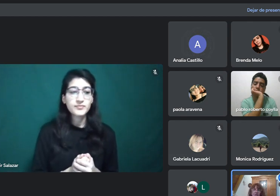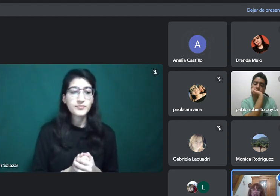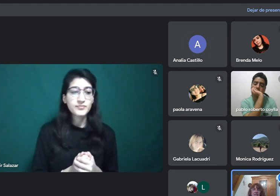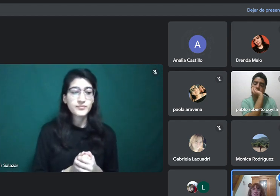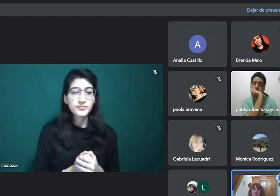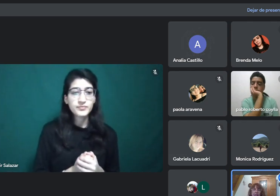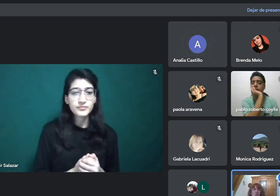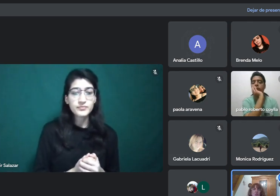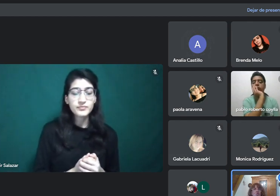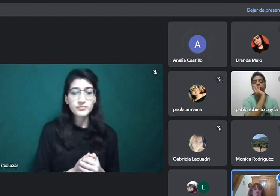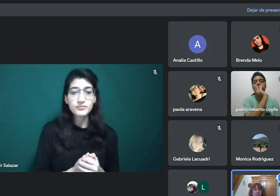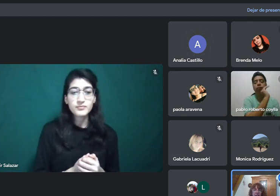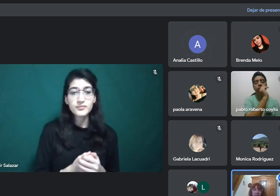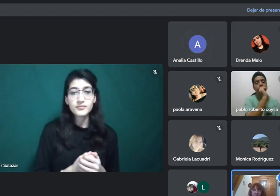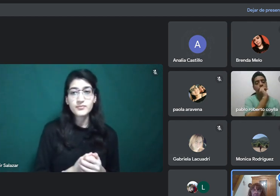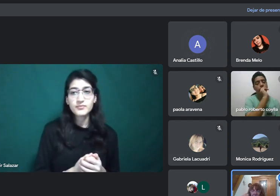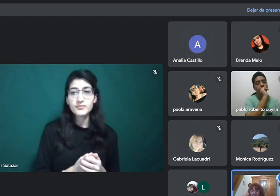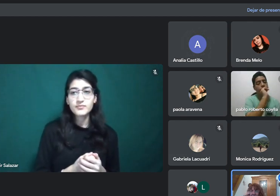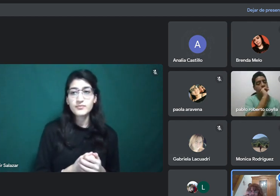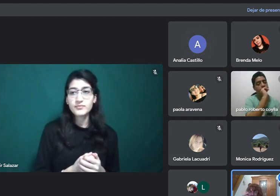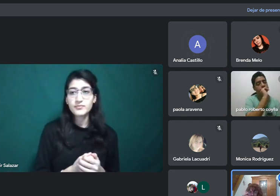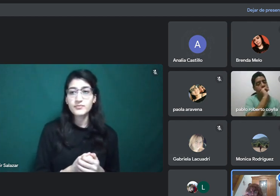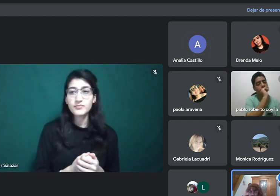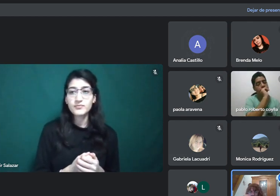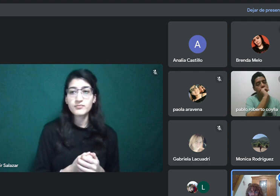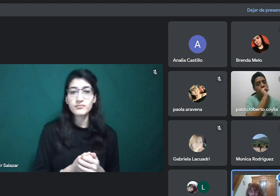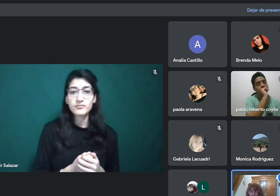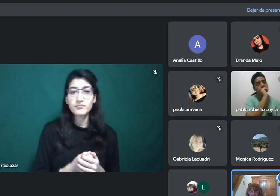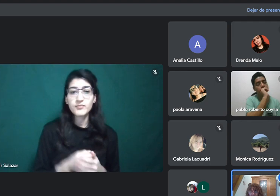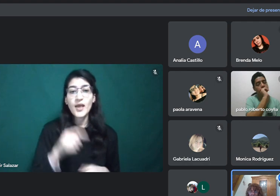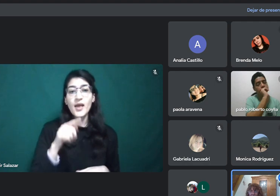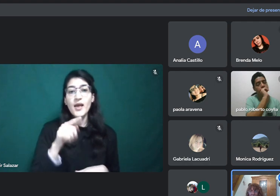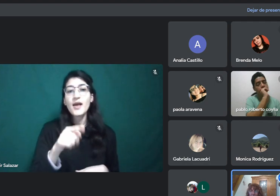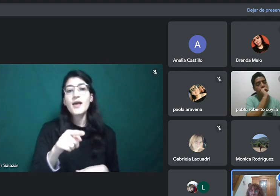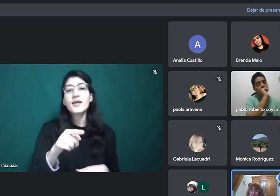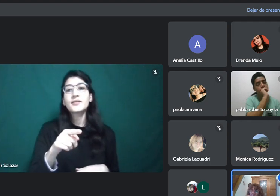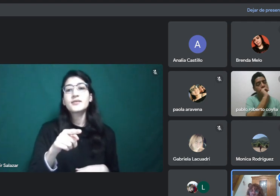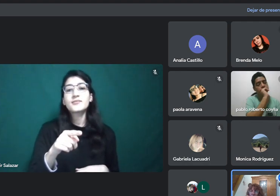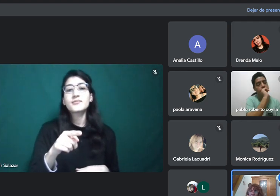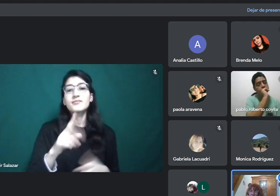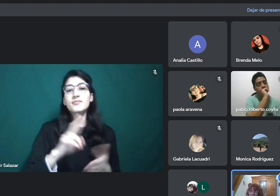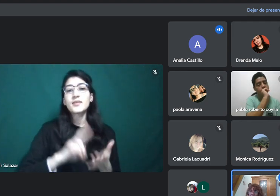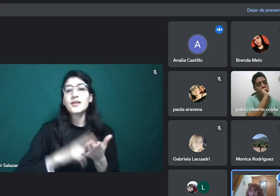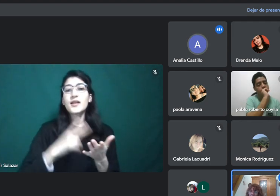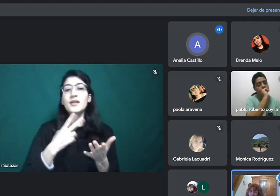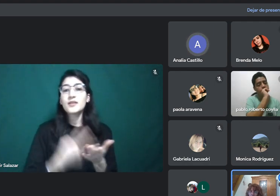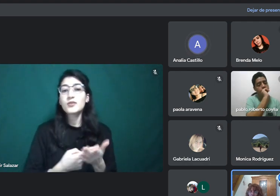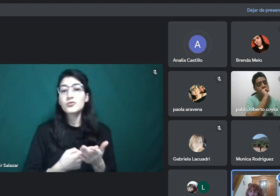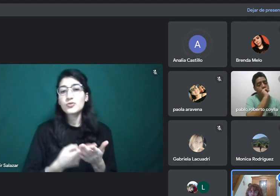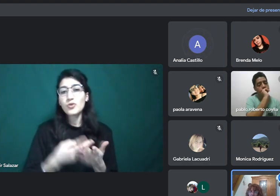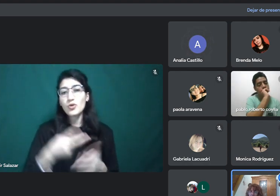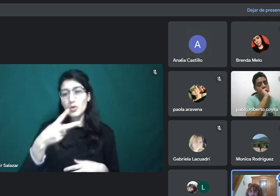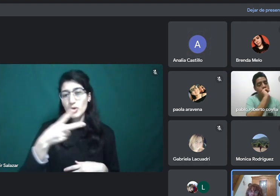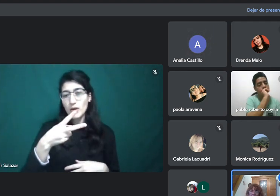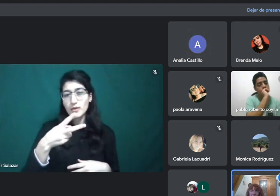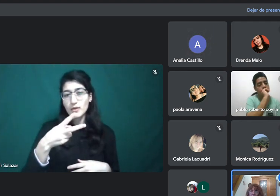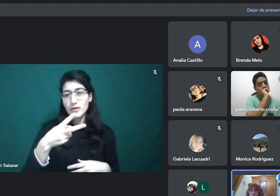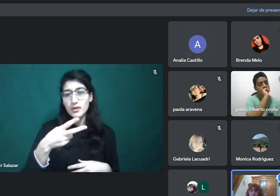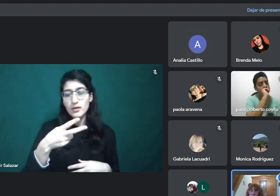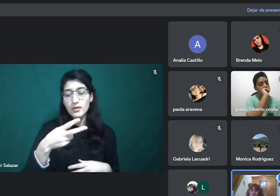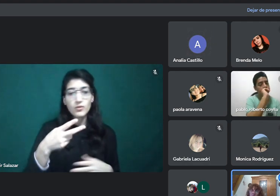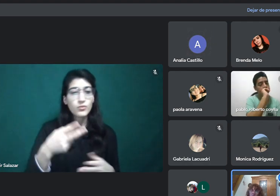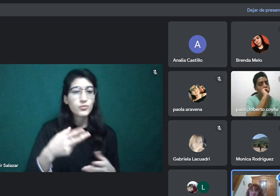edición. En este caso, no sería esa traducción, ¿sí? Y la otra pregunta, la